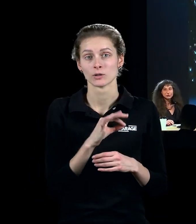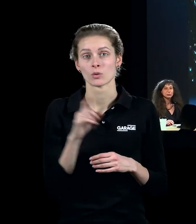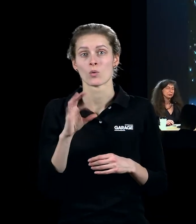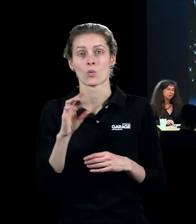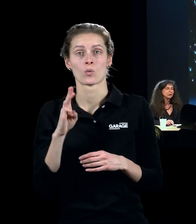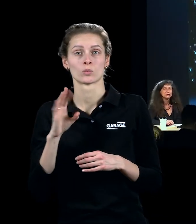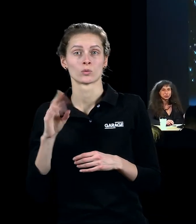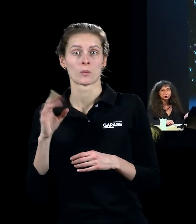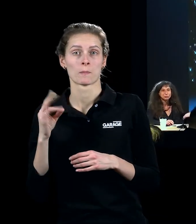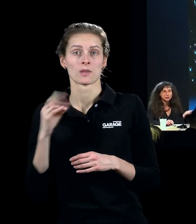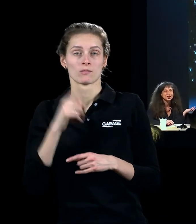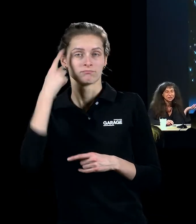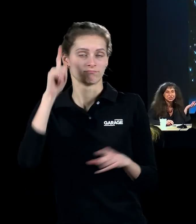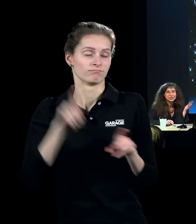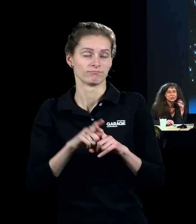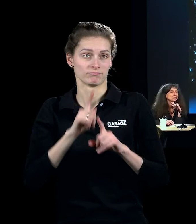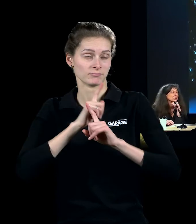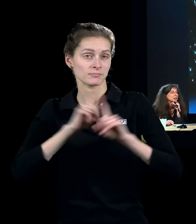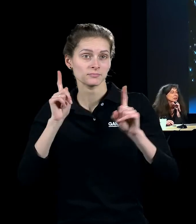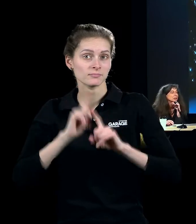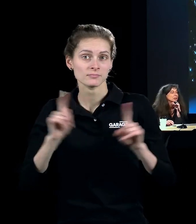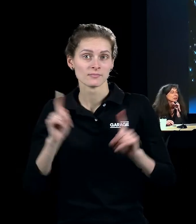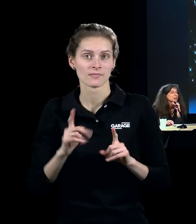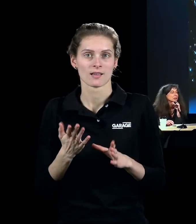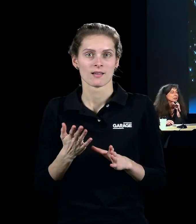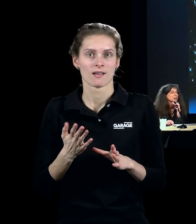невероятные, ну, действительно уже совсем дискотечные конструкции.